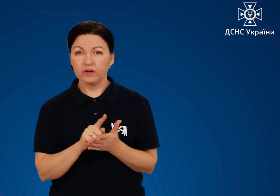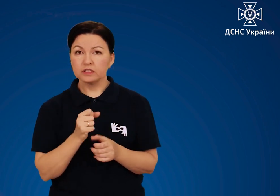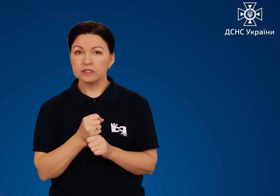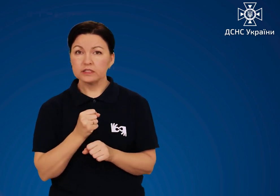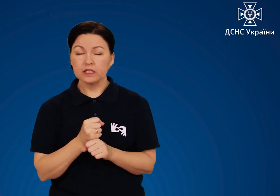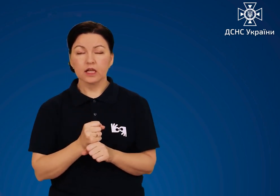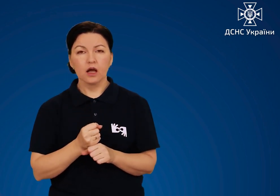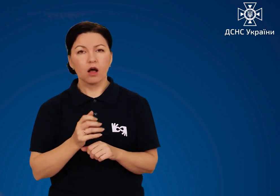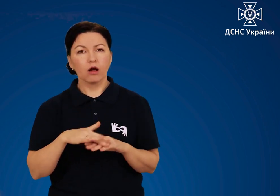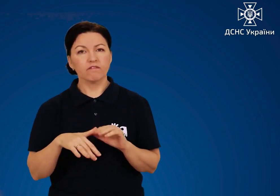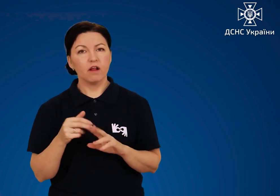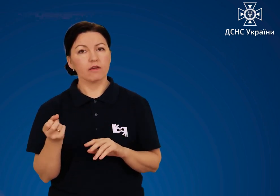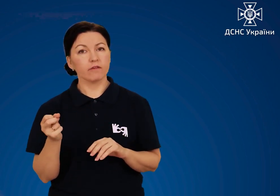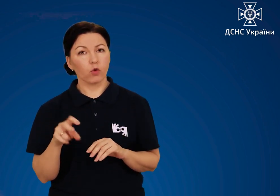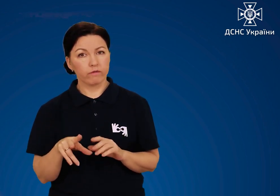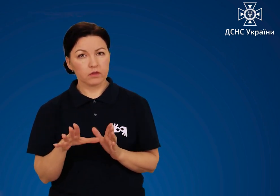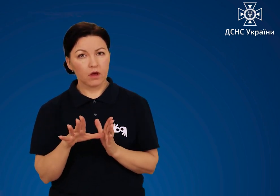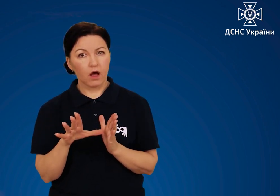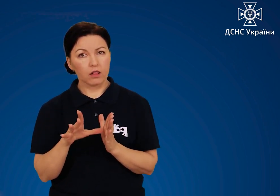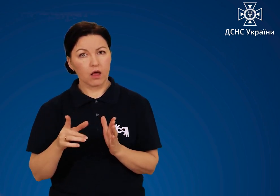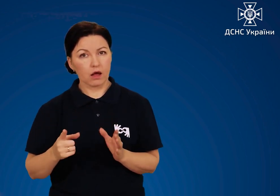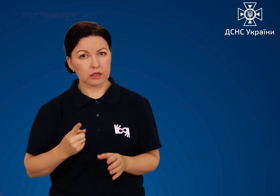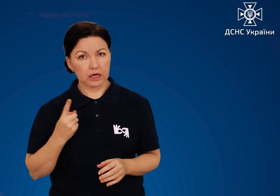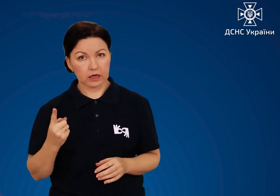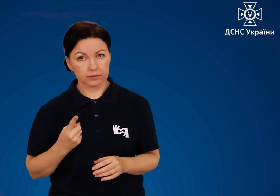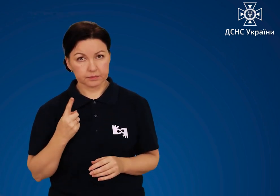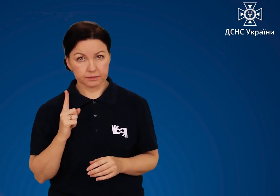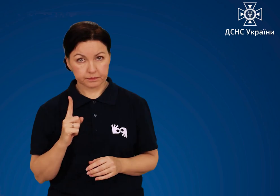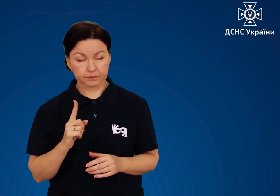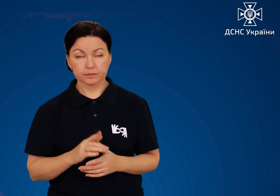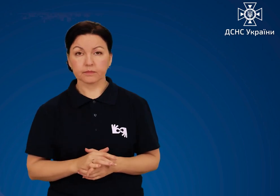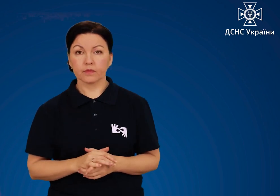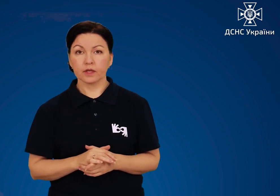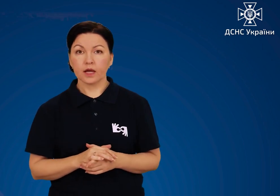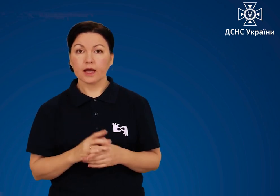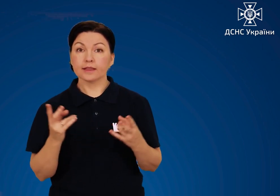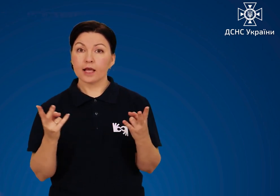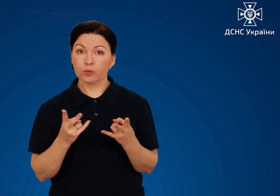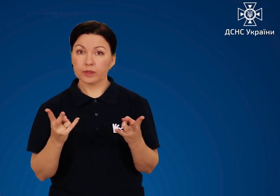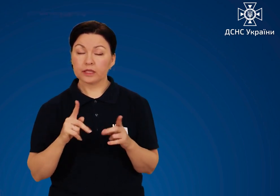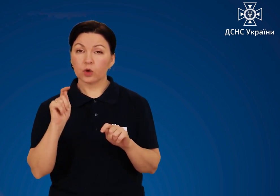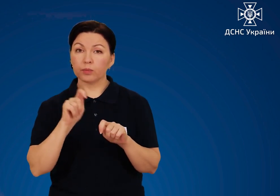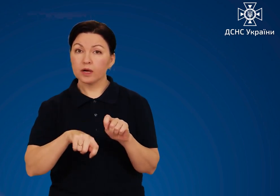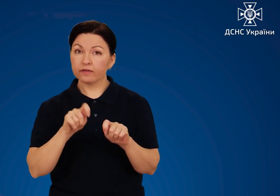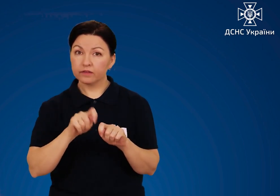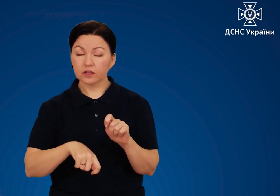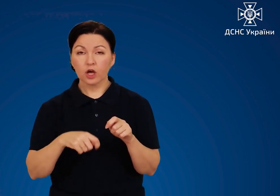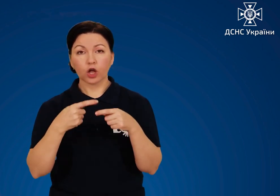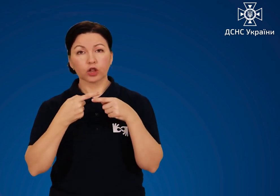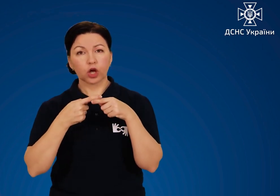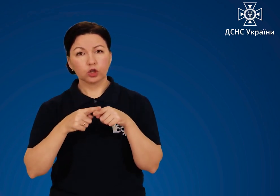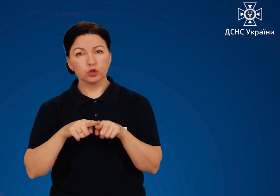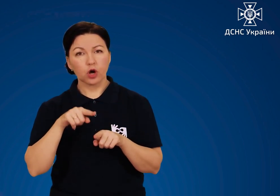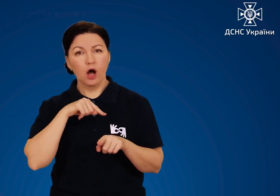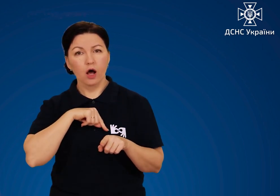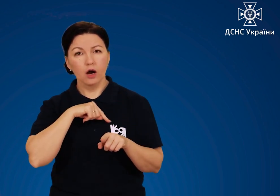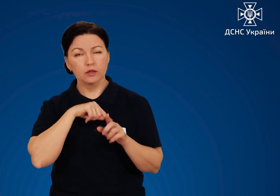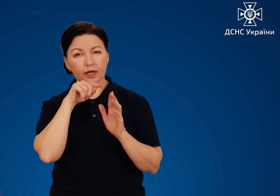Підключення повинен здійснювати кваліфікований електрик. Необхідно перевірити